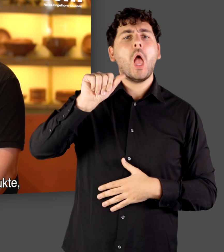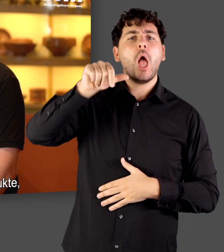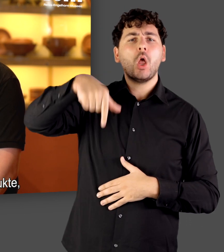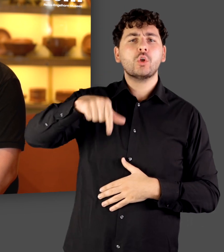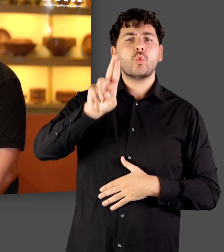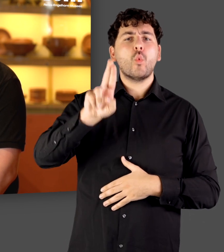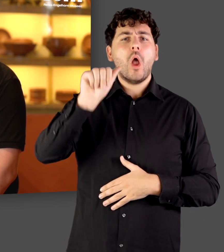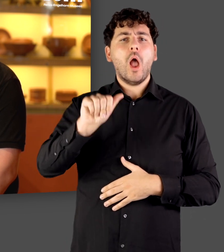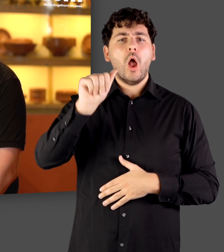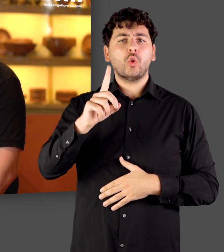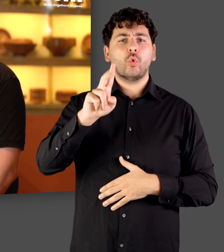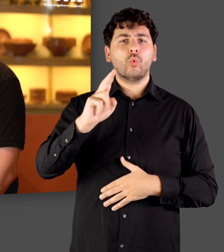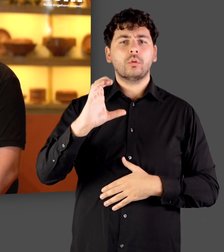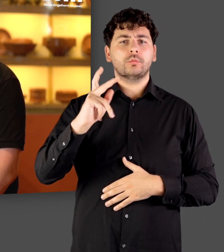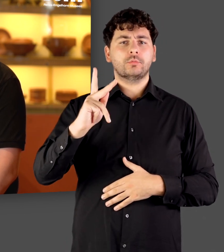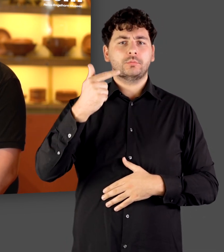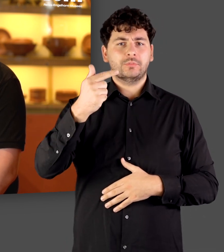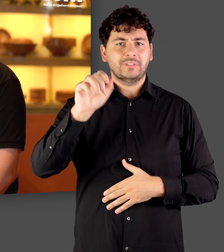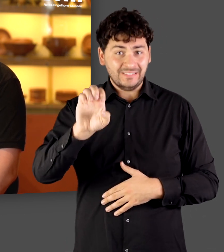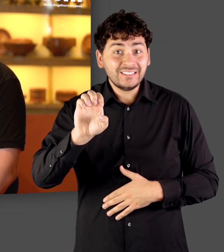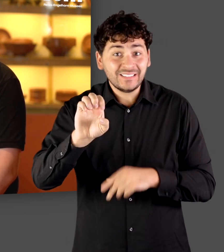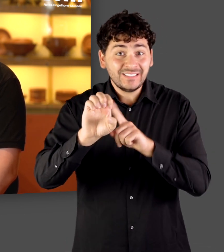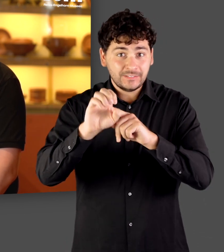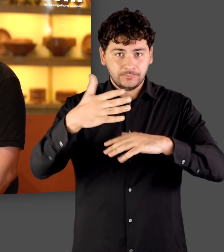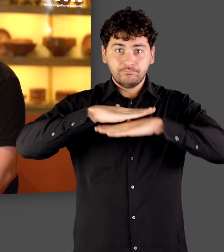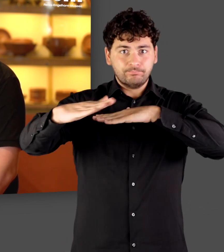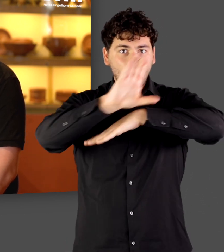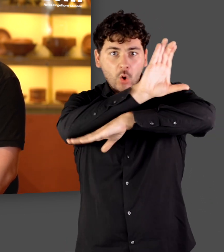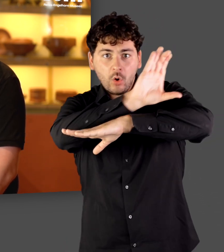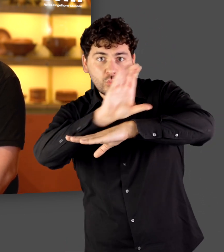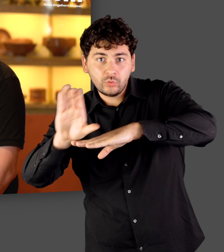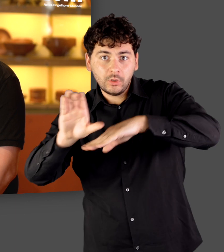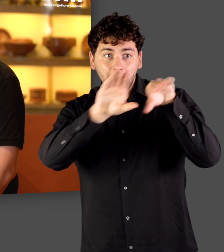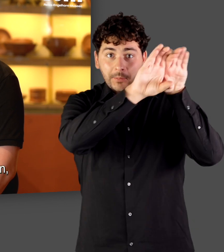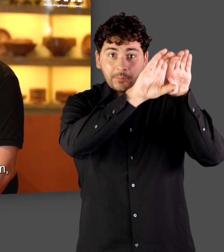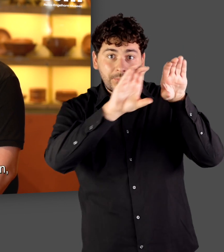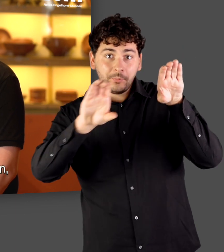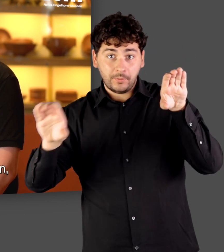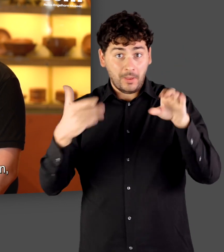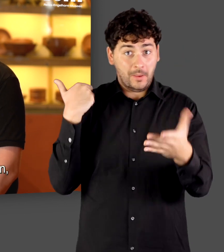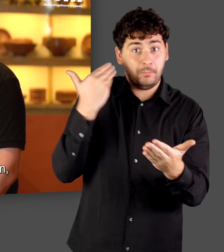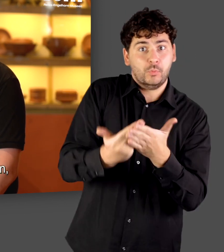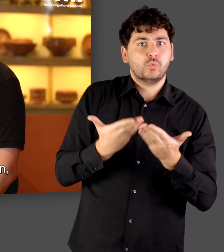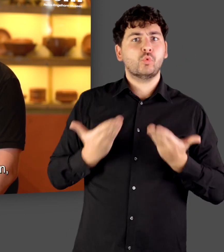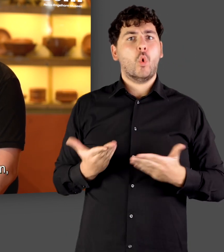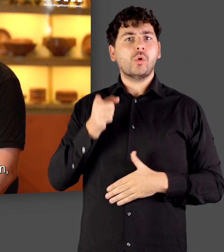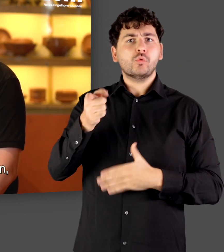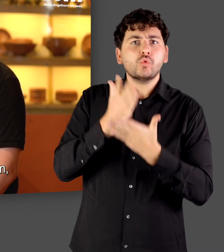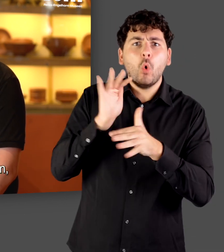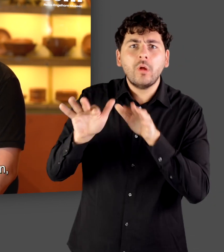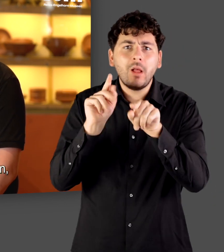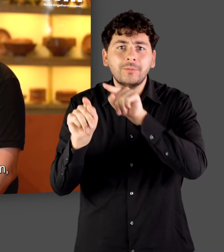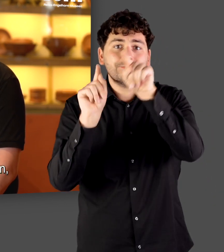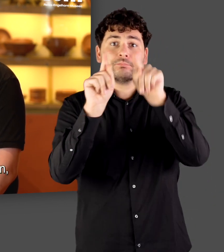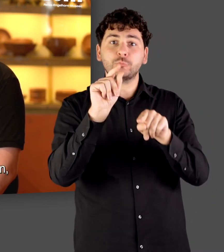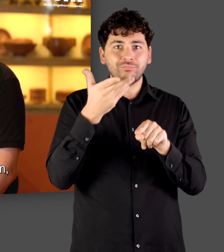durch Aquädukte, also durch oberirdisch verlegte Wasserleitungen, sind bis heute erhalten geblieben und